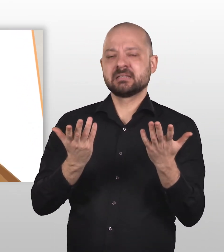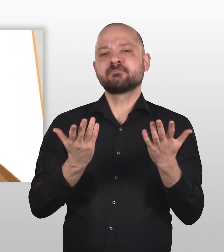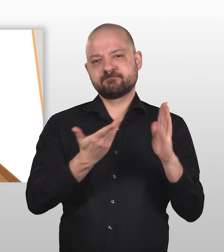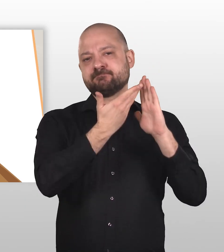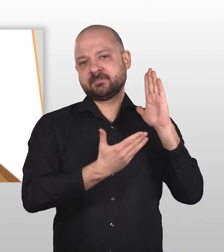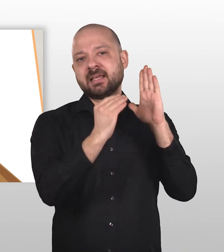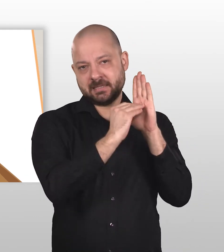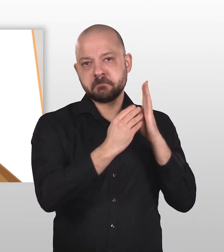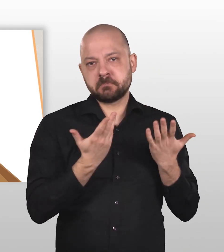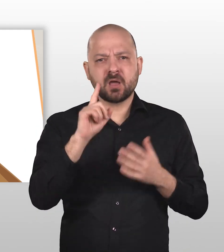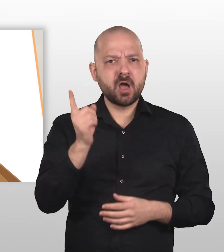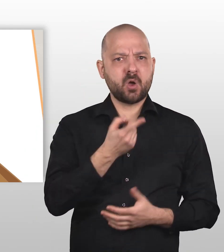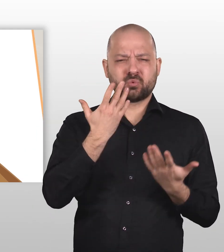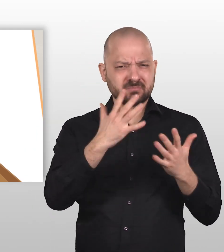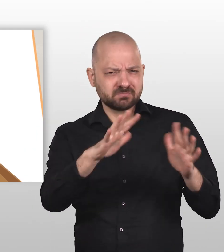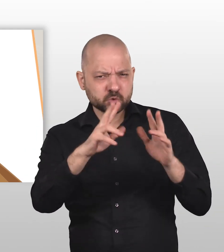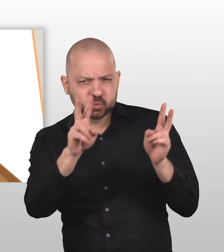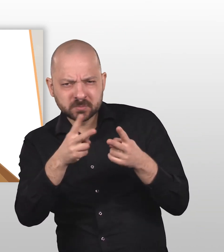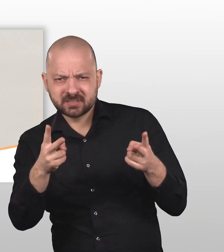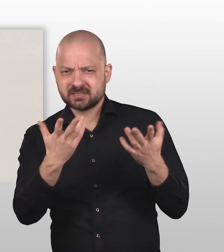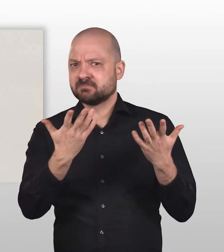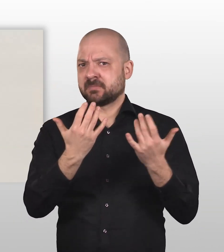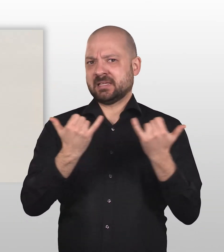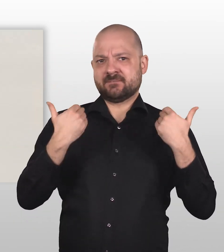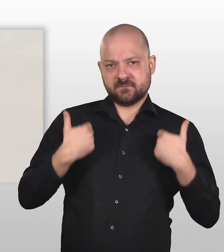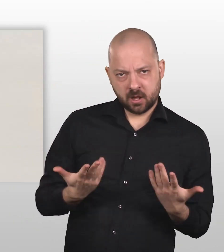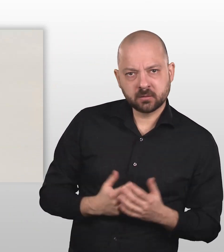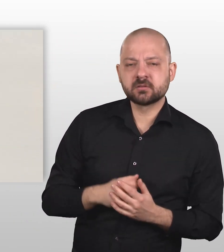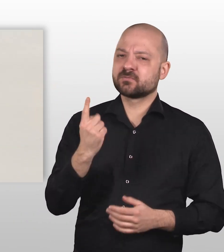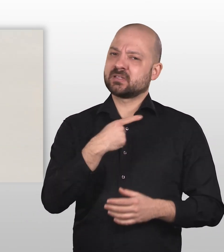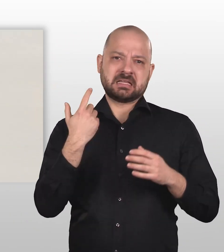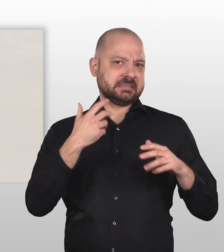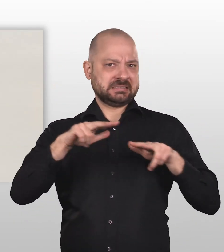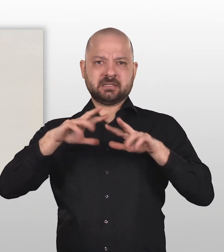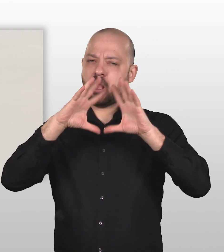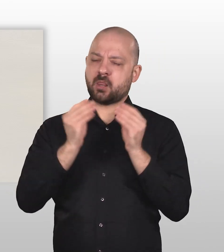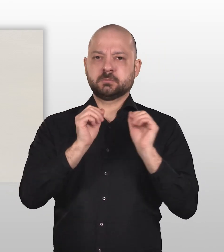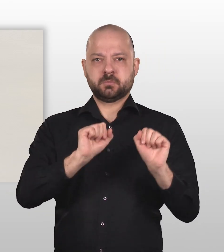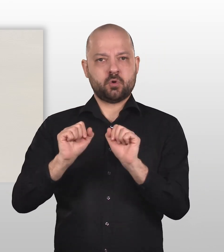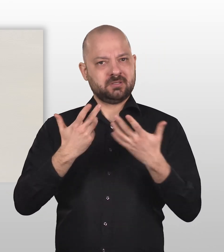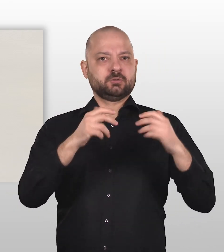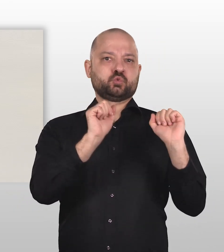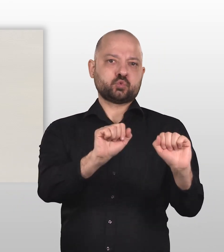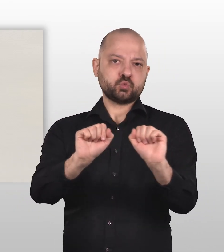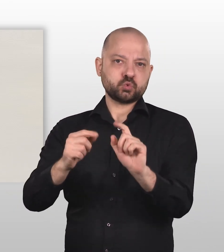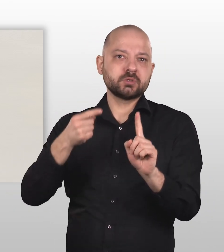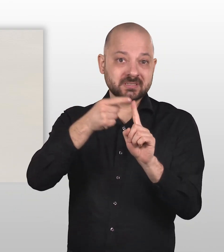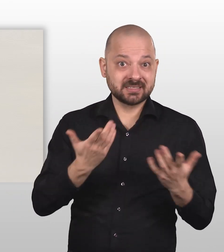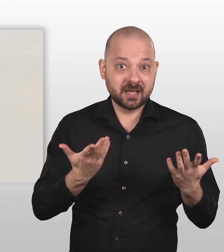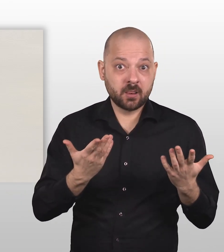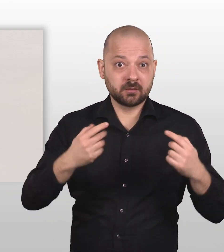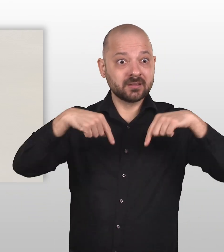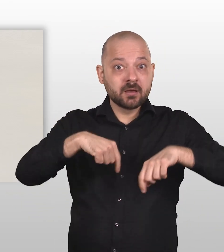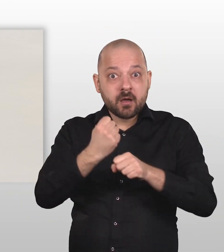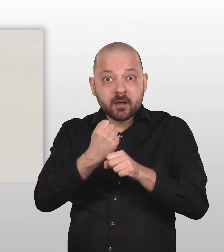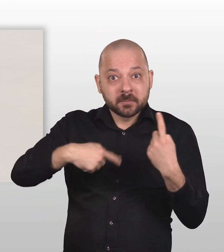werden. Und wie bei Verdachtsfällen verfahren wird. Wir tun alles, was nötig ist, um Kinder und Jugendliche im